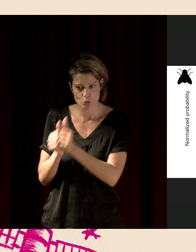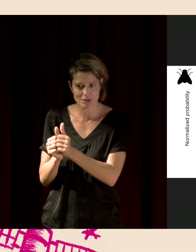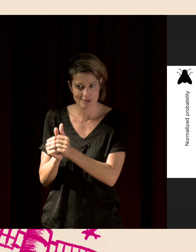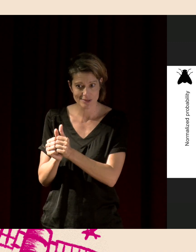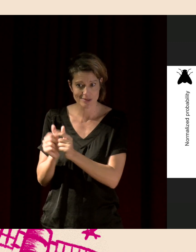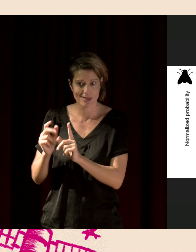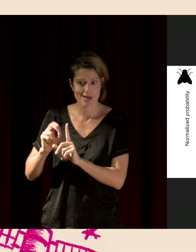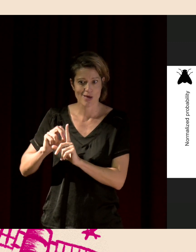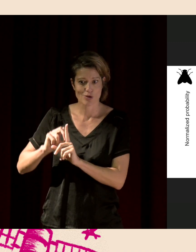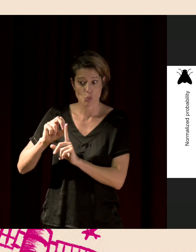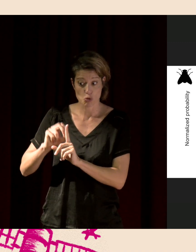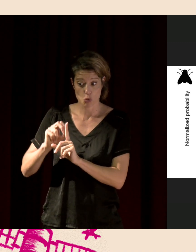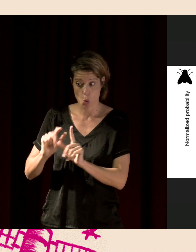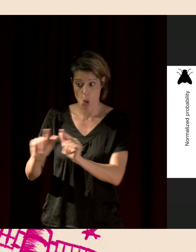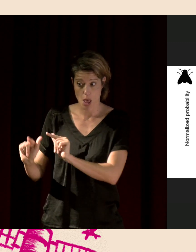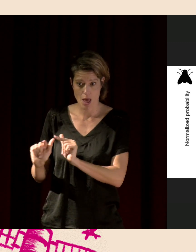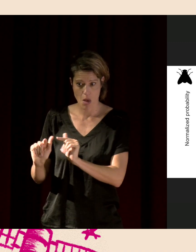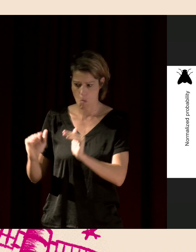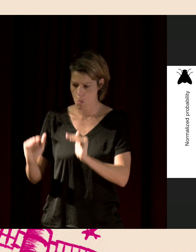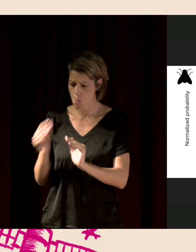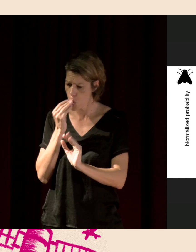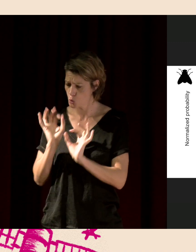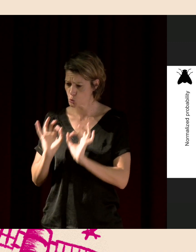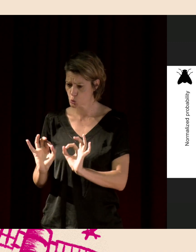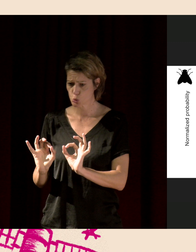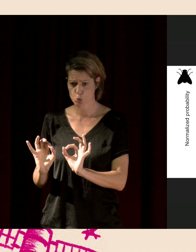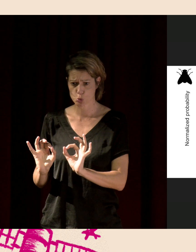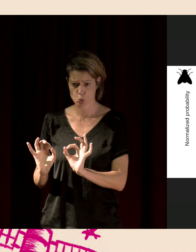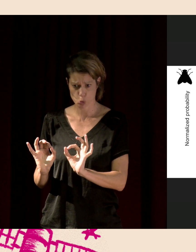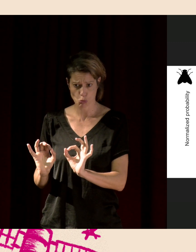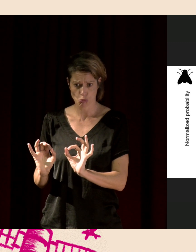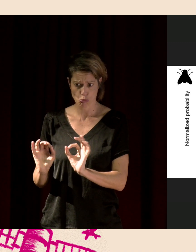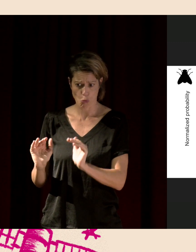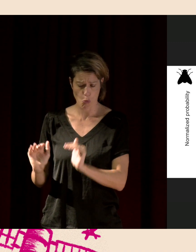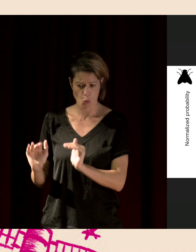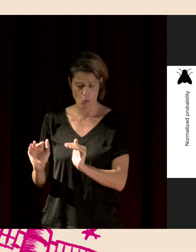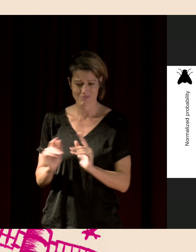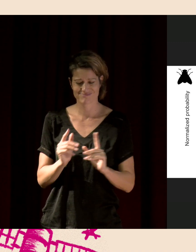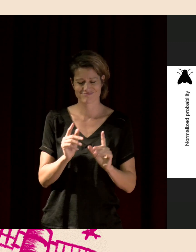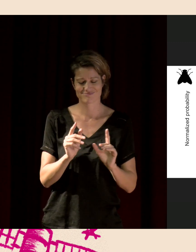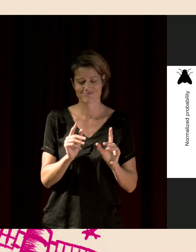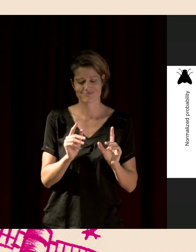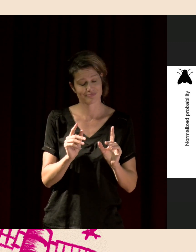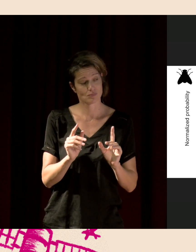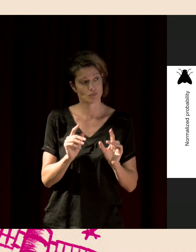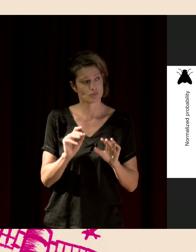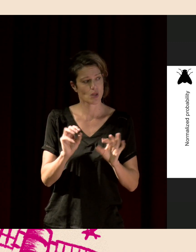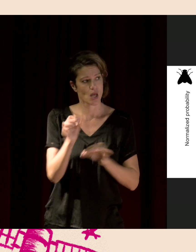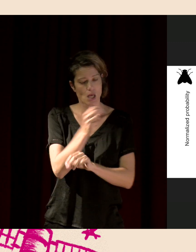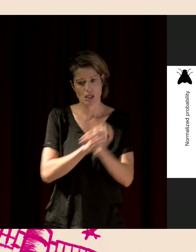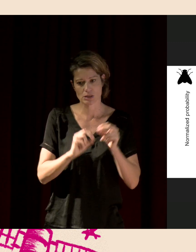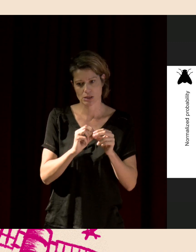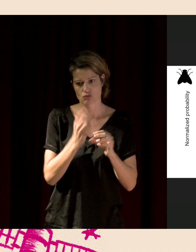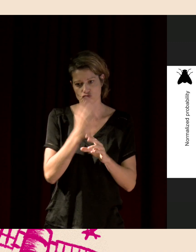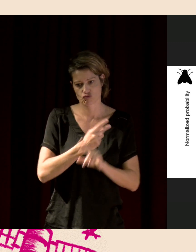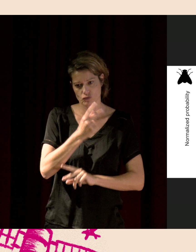la température qui est disponible dans la forêt. Donc si on fait tout simplement un scénario, avant on parlait de plus 1,5